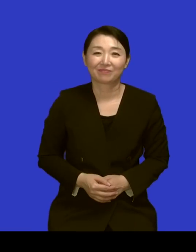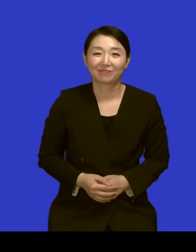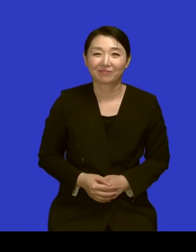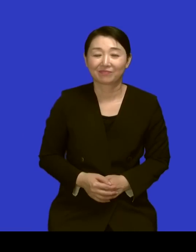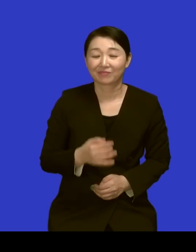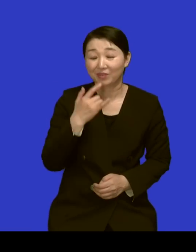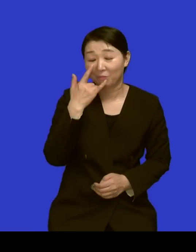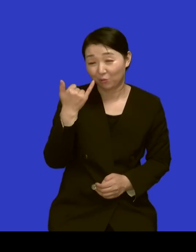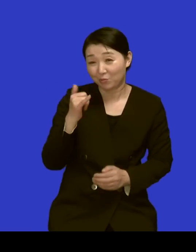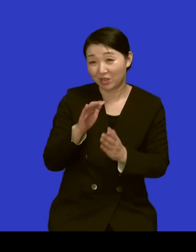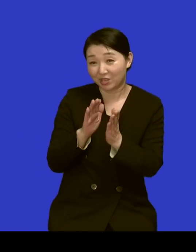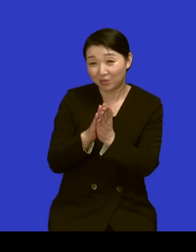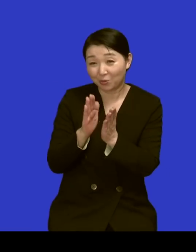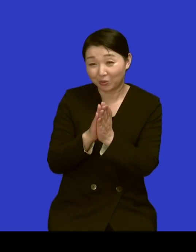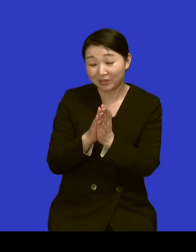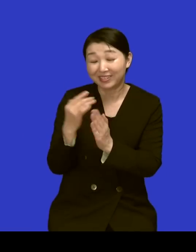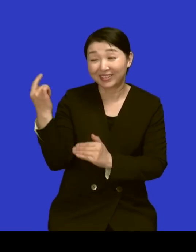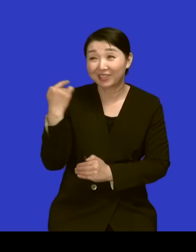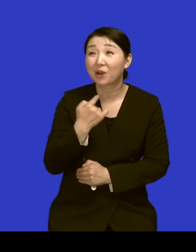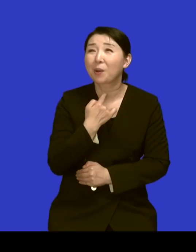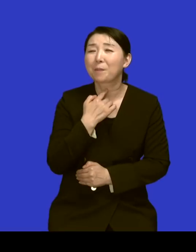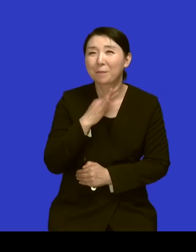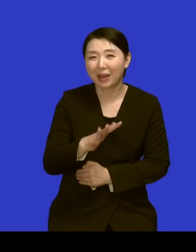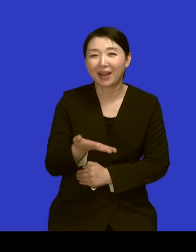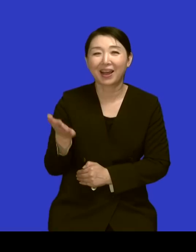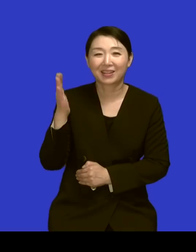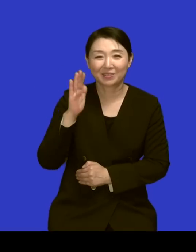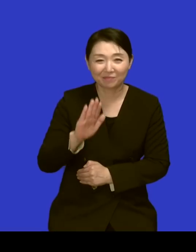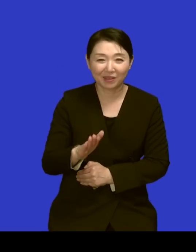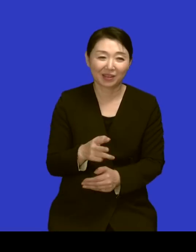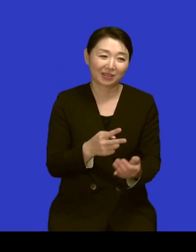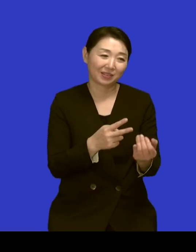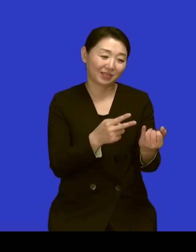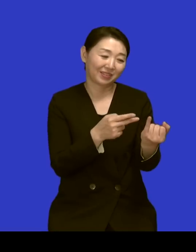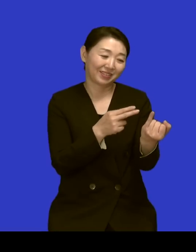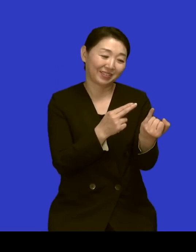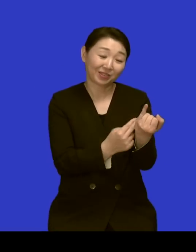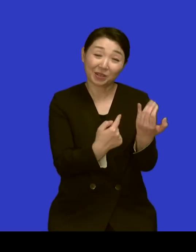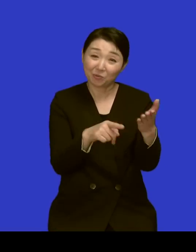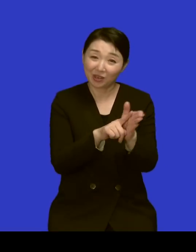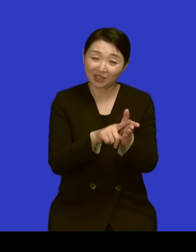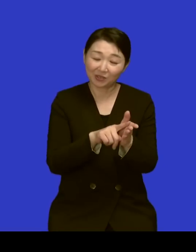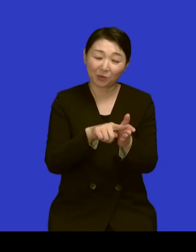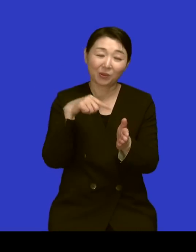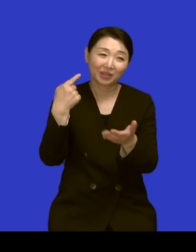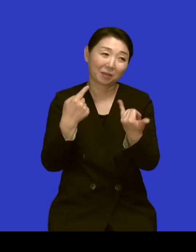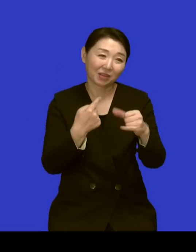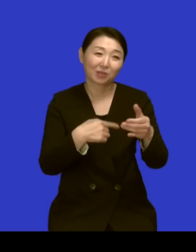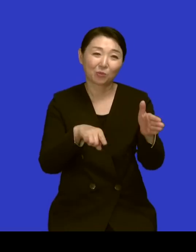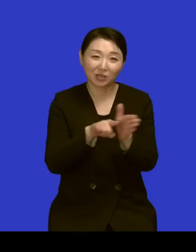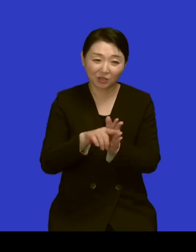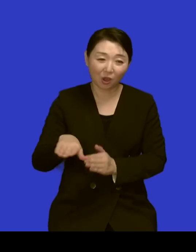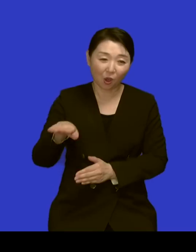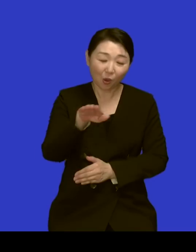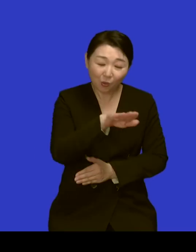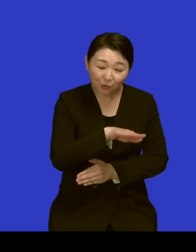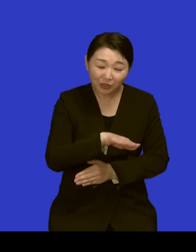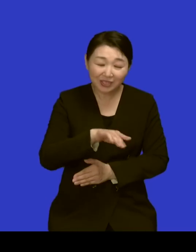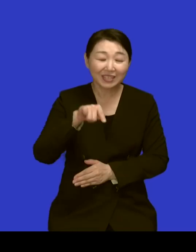어머님의 기도를 우리가 들어본 적은 없었으나 아마 선생님을 위해서 또 다음 세대를 위해서 또 우리 다음 세대의 교회를 위해서 얼마나